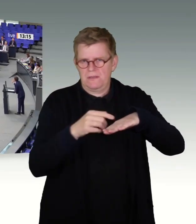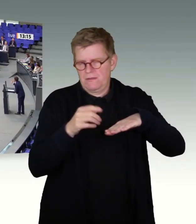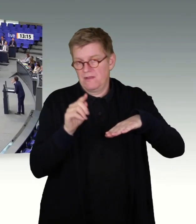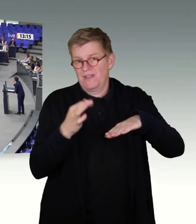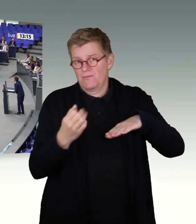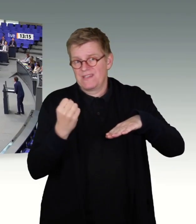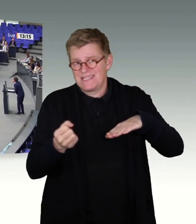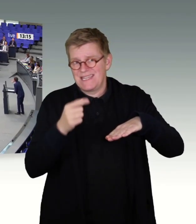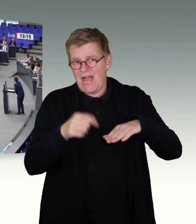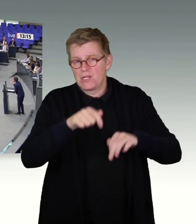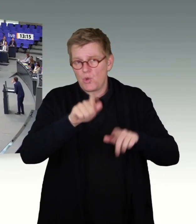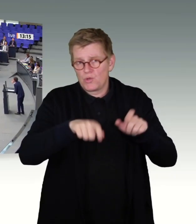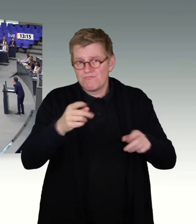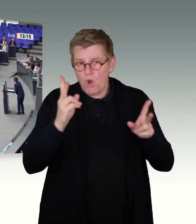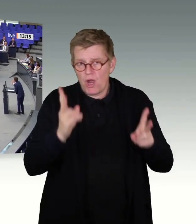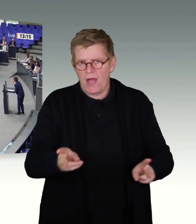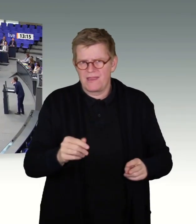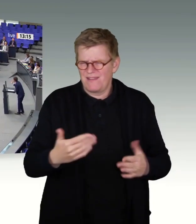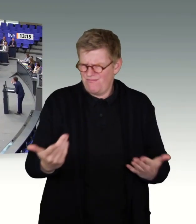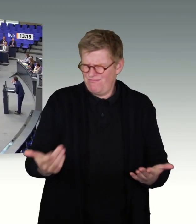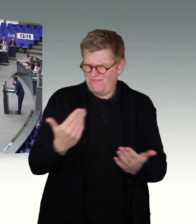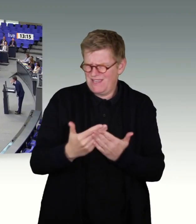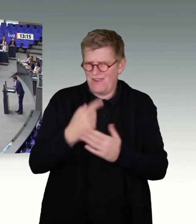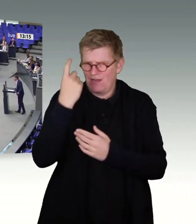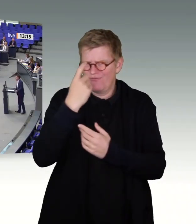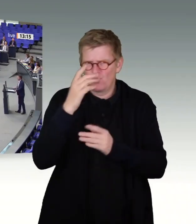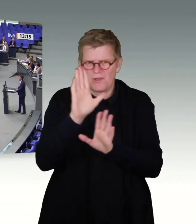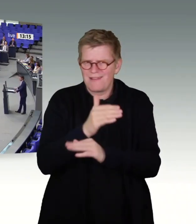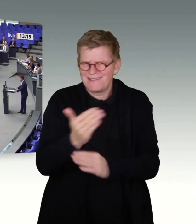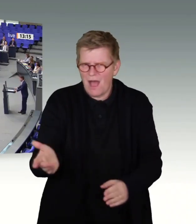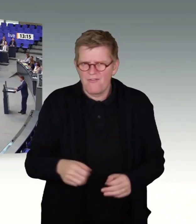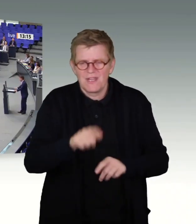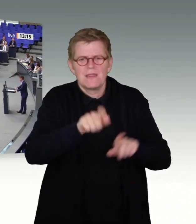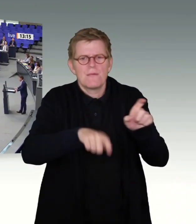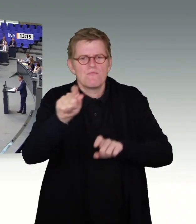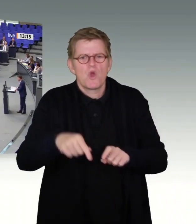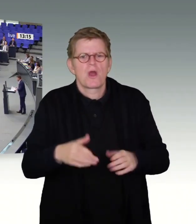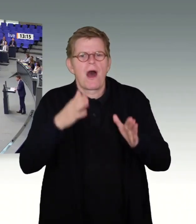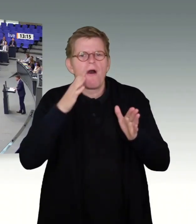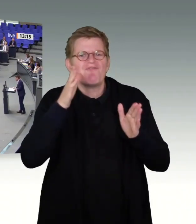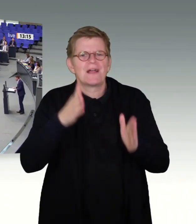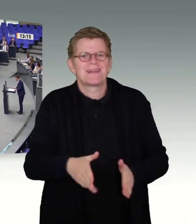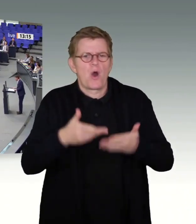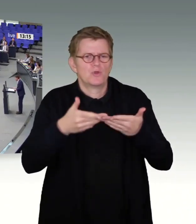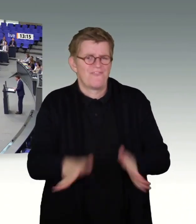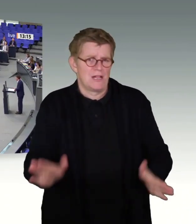Sie sich doch nicht wundern, dass niemand mehr Vertrauen hat in Sie bei diesem Thema, liebe Kolleginnen und Kollegen.